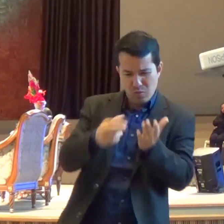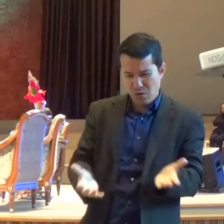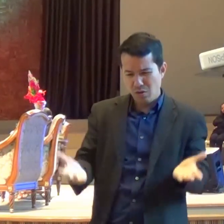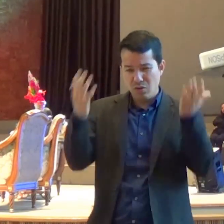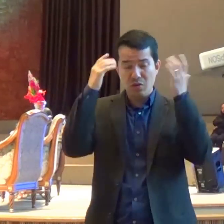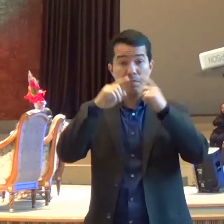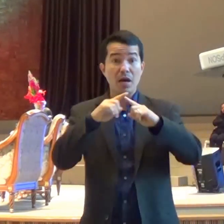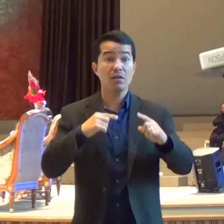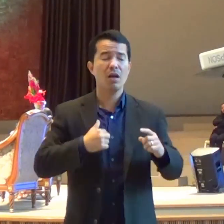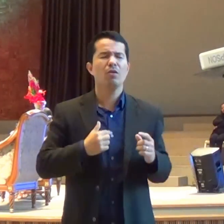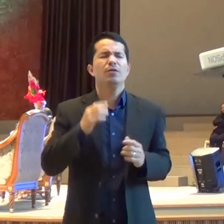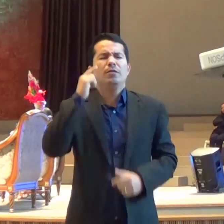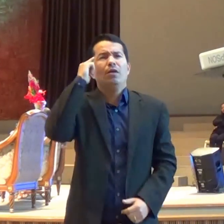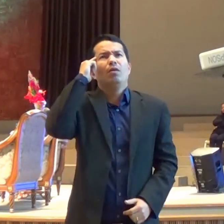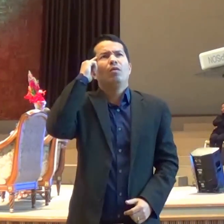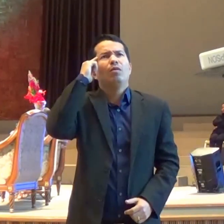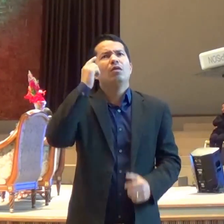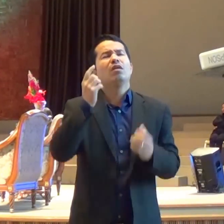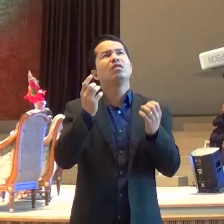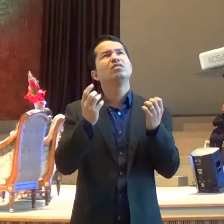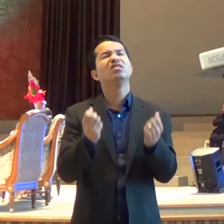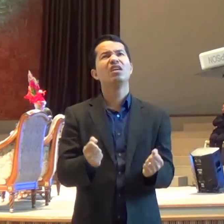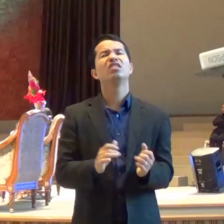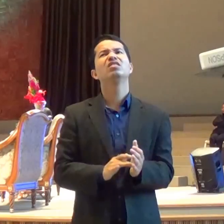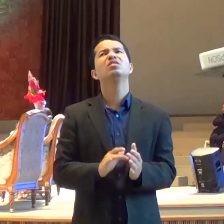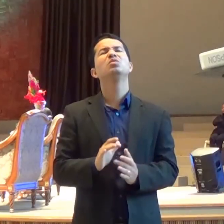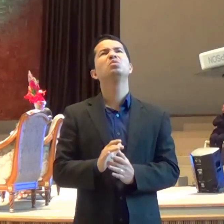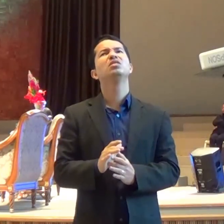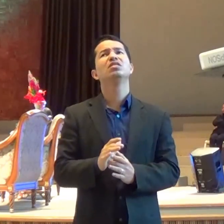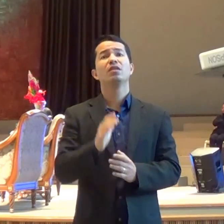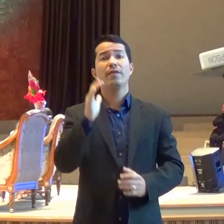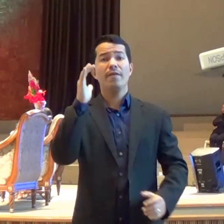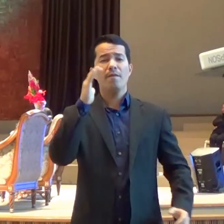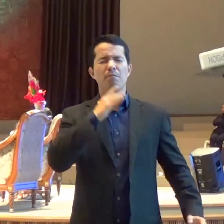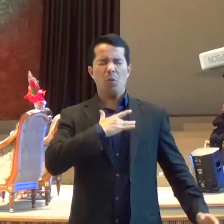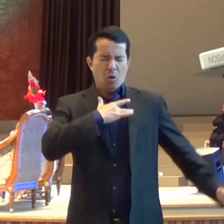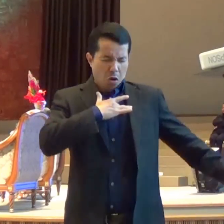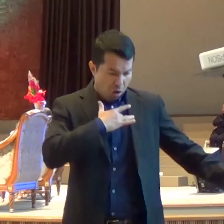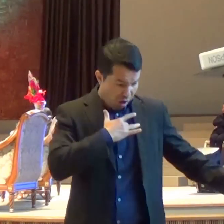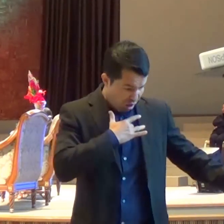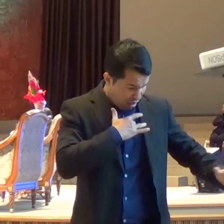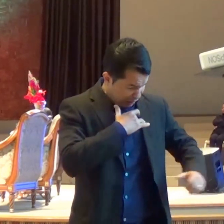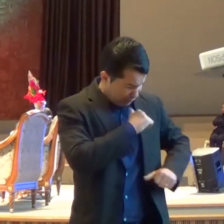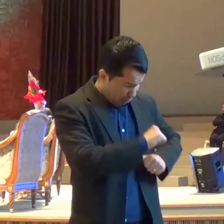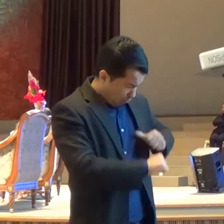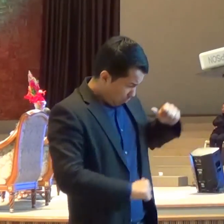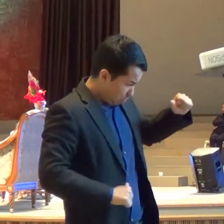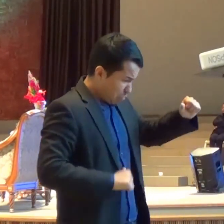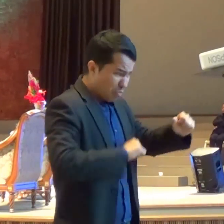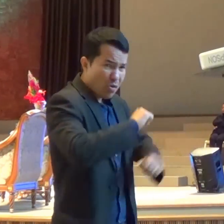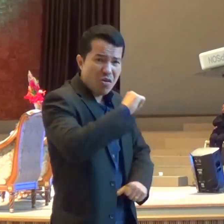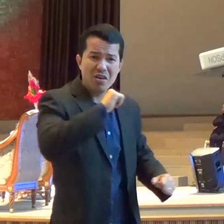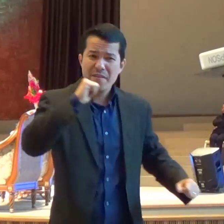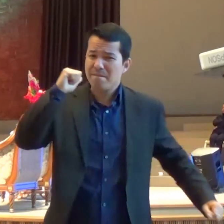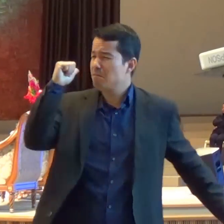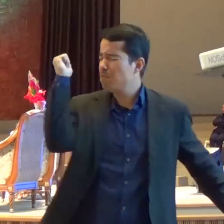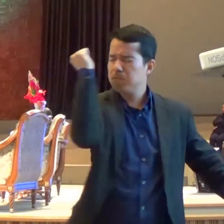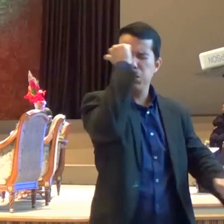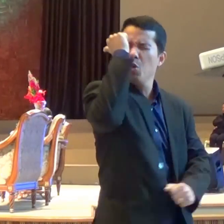aconteceu Na minha vida Por causa da fé Nele No sacrifício dele Por causa da entrega Do meu